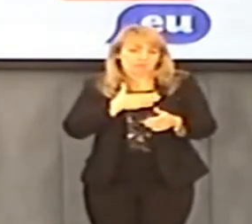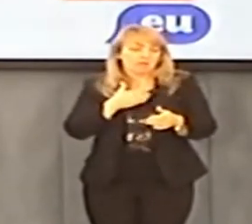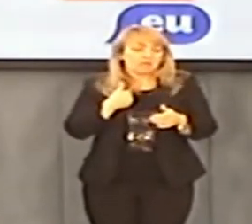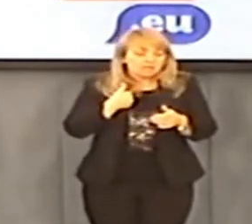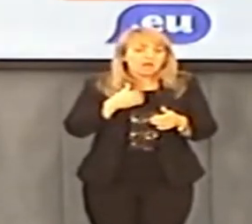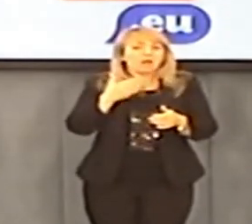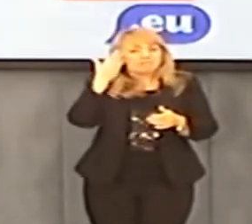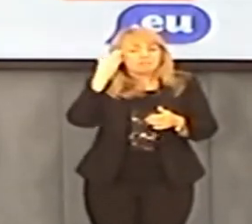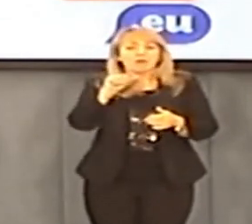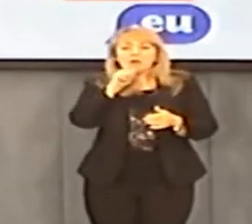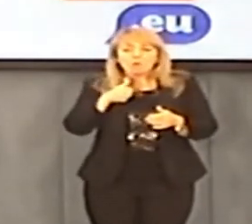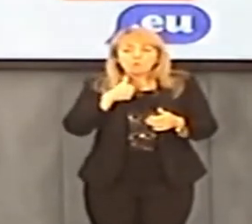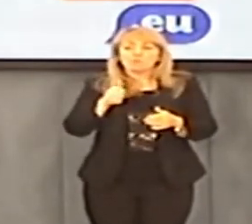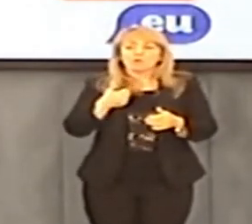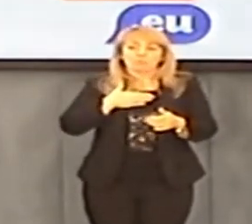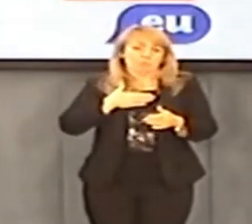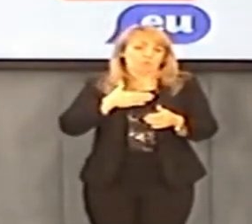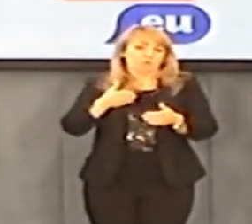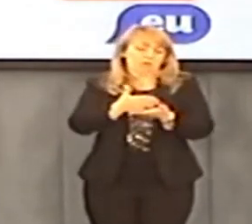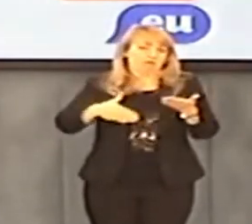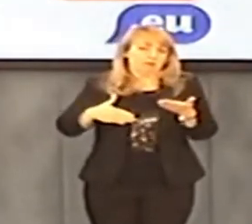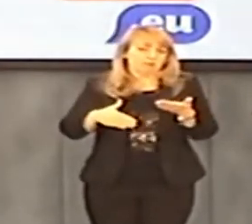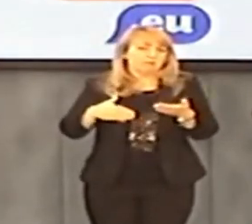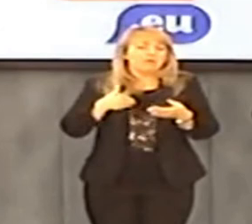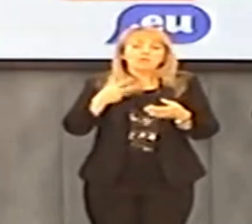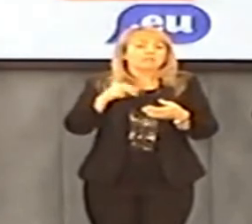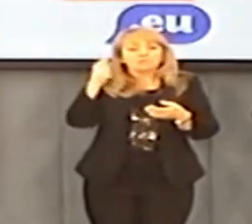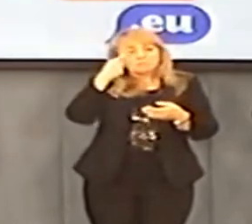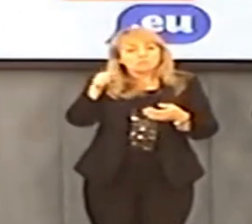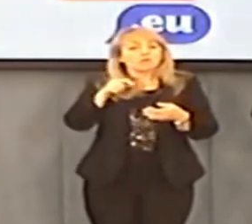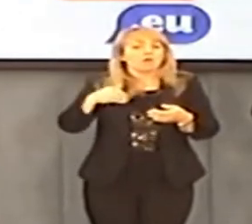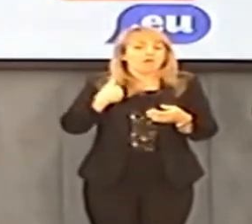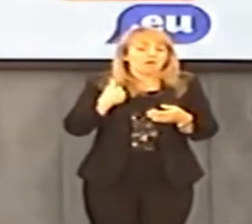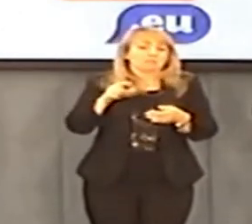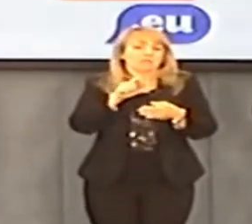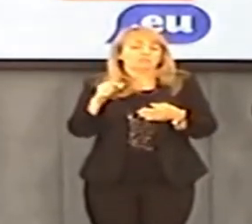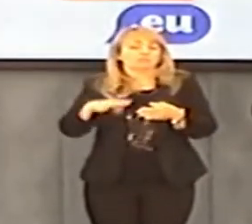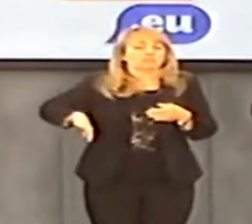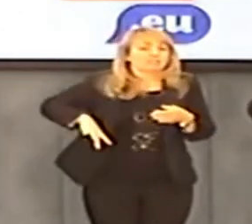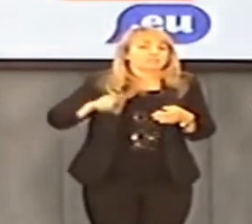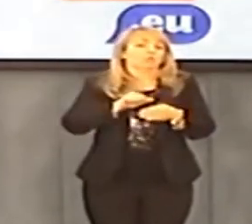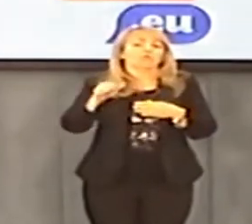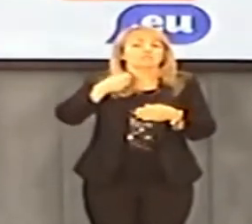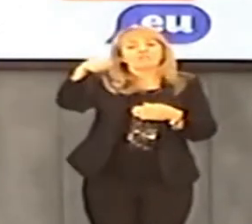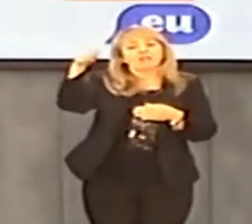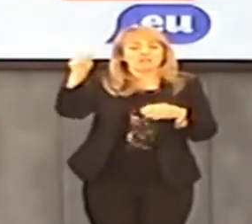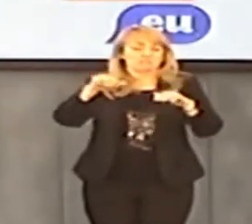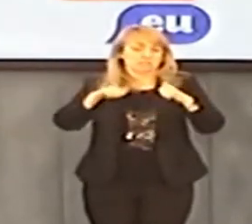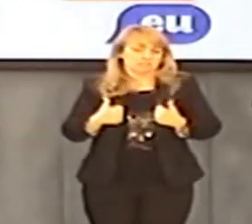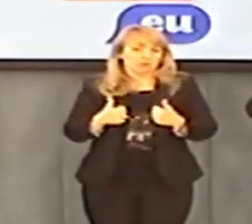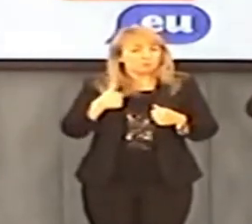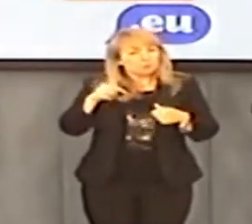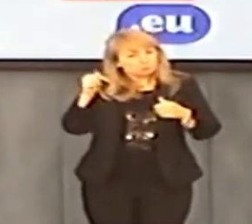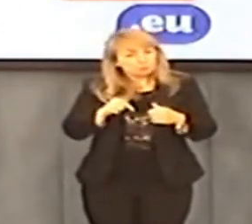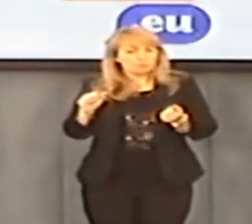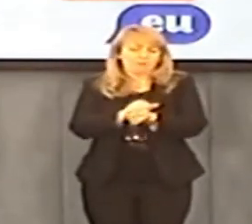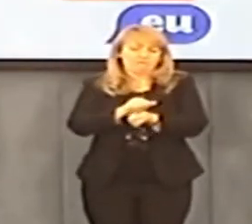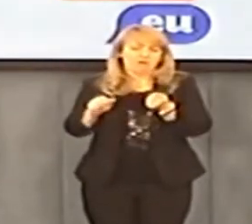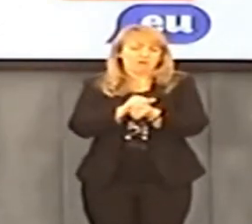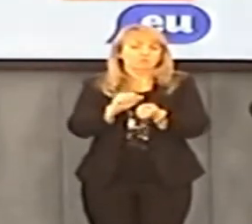Szwajcarii, zarabiają. Traktuję Europę jako moją ojczyznę. Nie uważam nawet pobytu w Wielkiej Brytanii czy w Szwajcarii za emigrację.